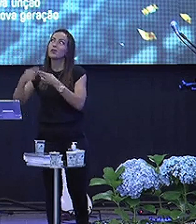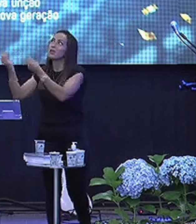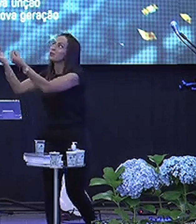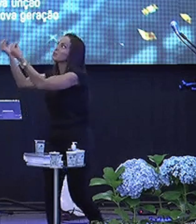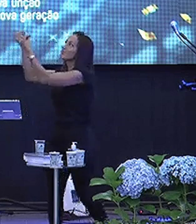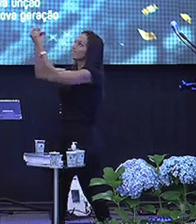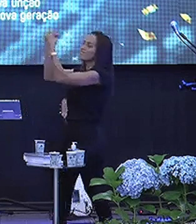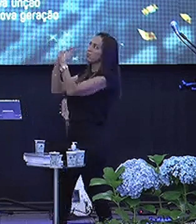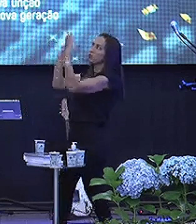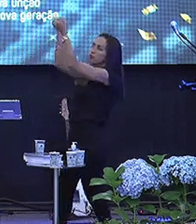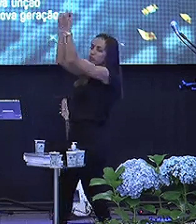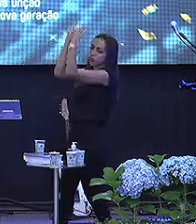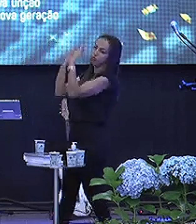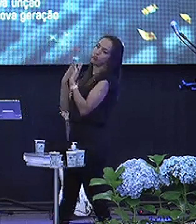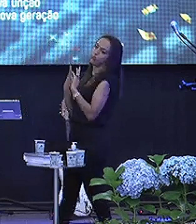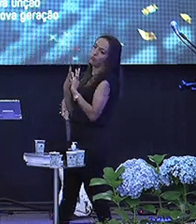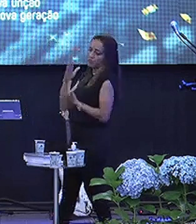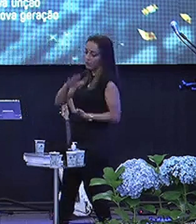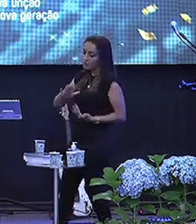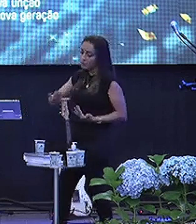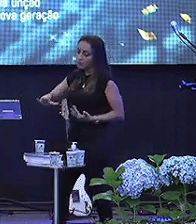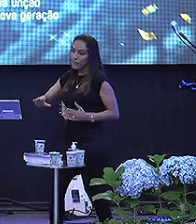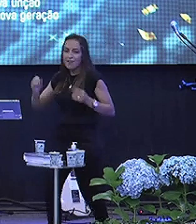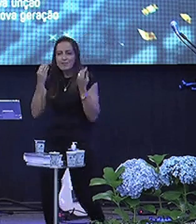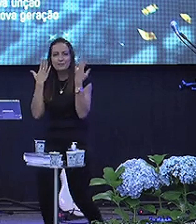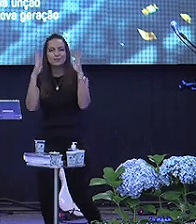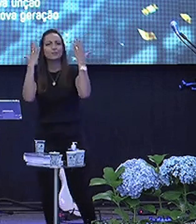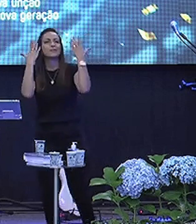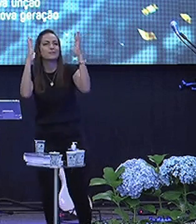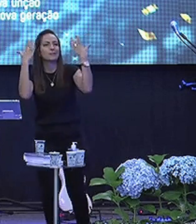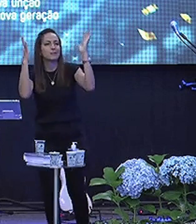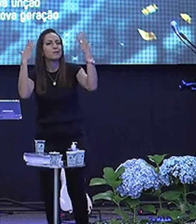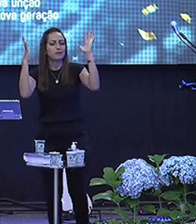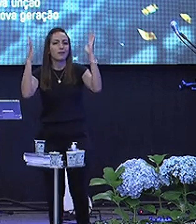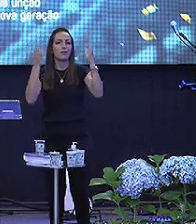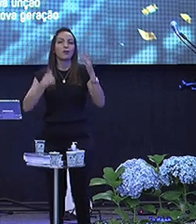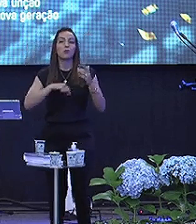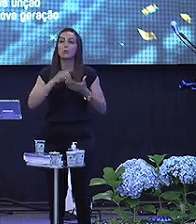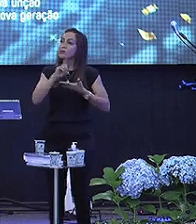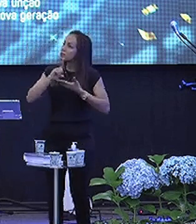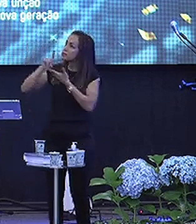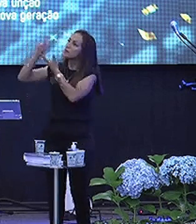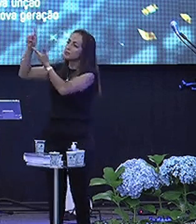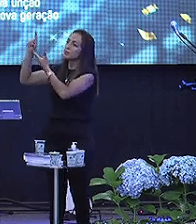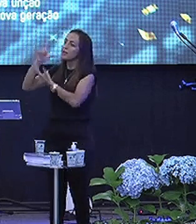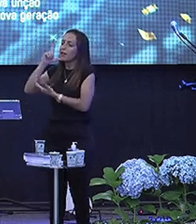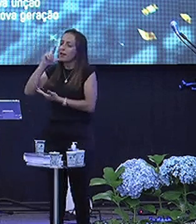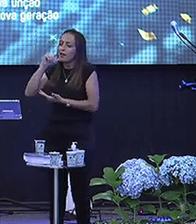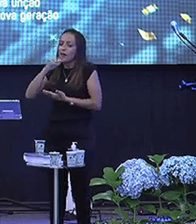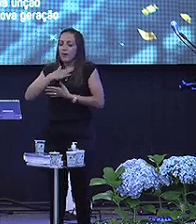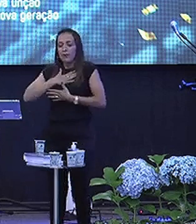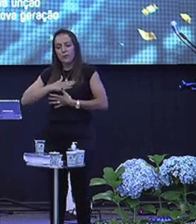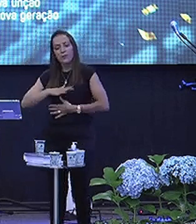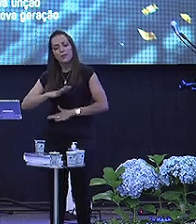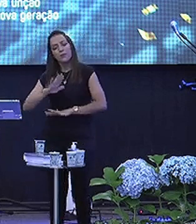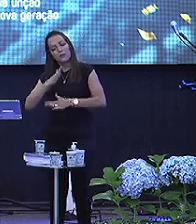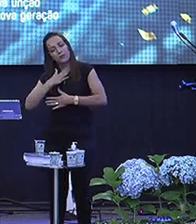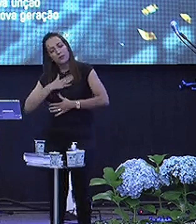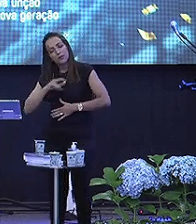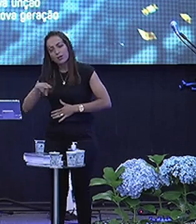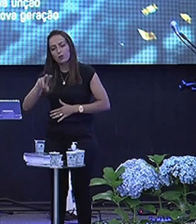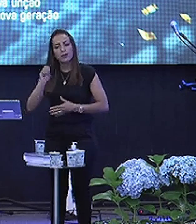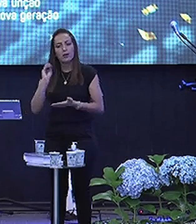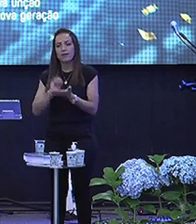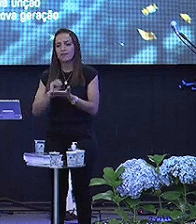O tempo da infância É o tempo Da gente celebrar O nosso Nosso Deus Só pelas águas Tranquilas Só porque nada falta